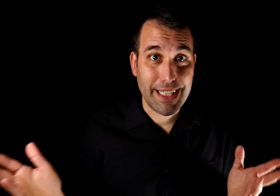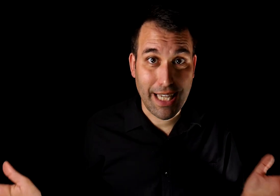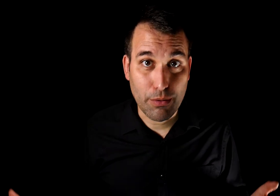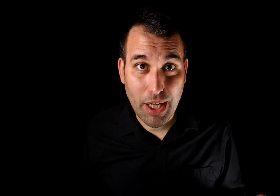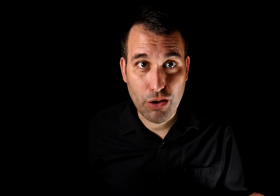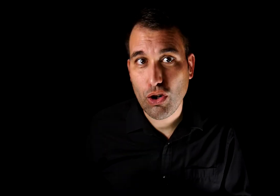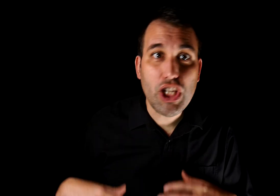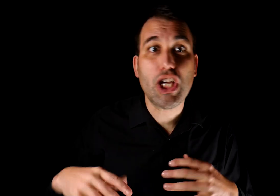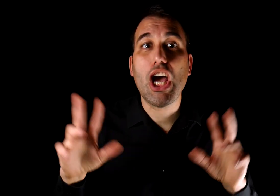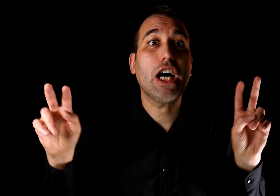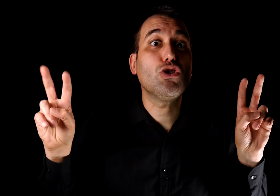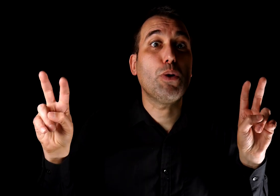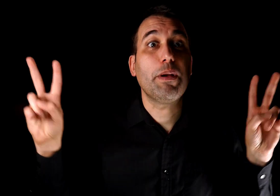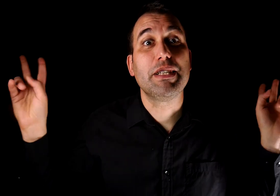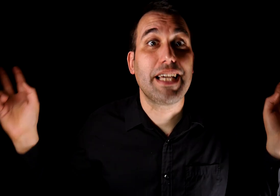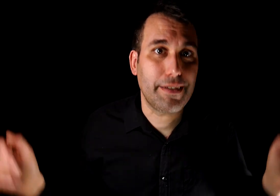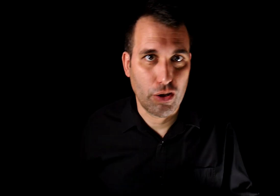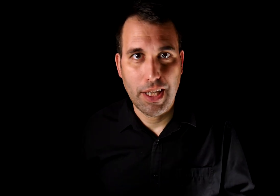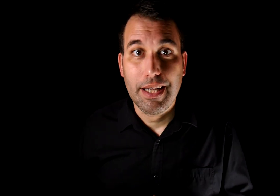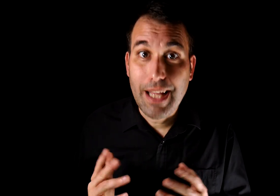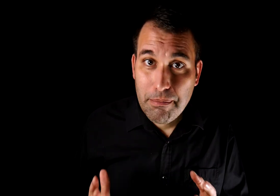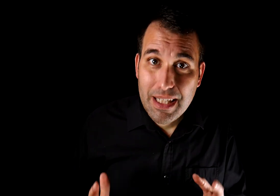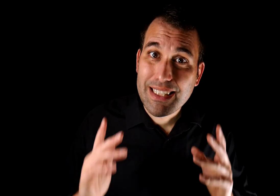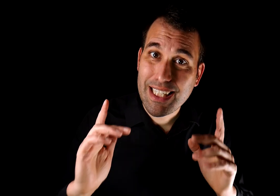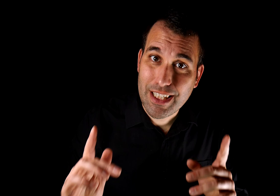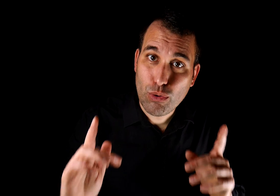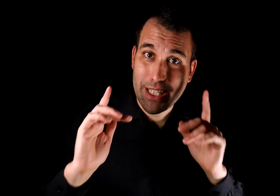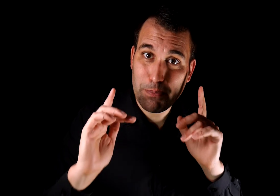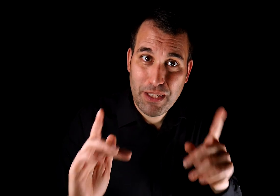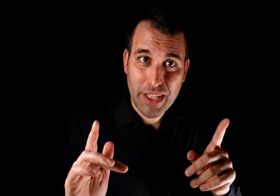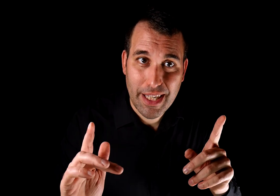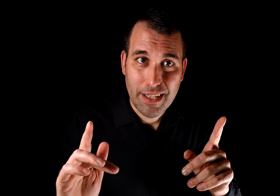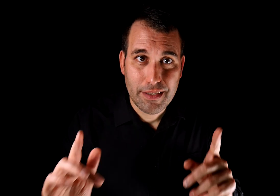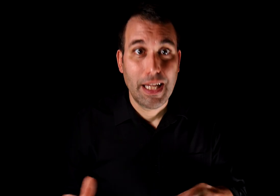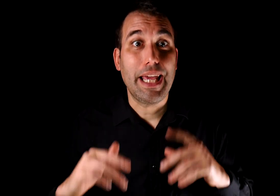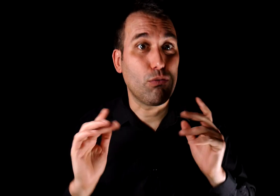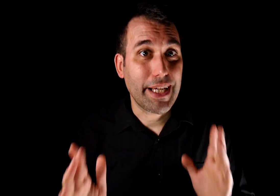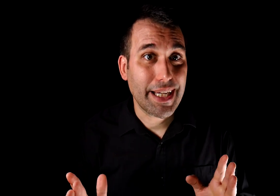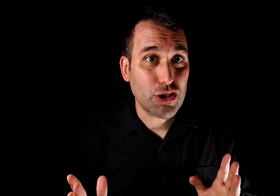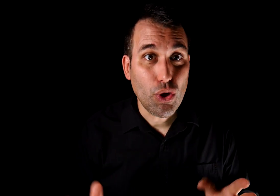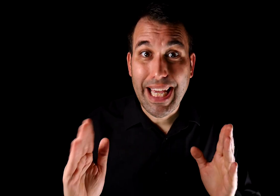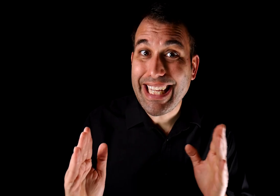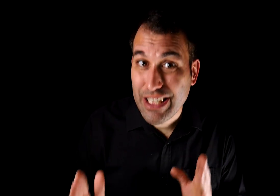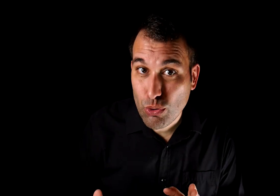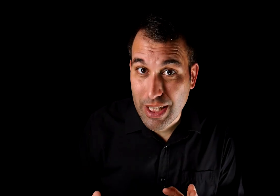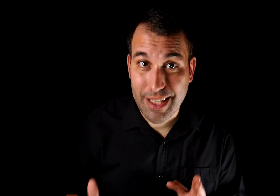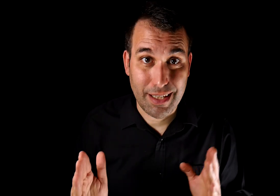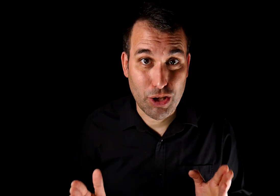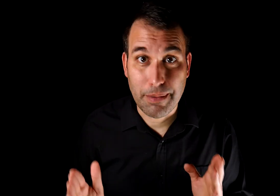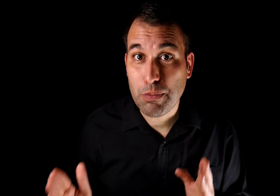que está equivocado y que hagas tu propia investigación. También se asegura de especificar, en cualquier caso, es inútil que te muestren mis